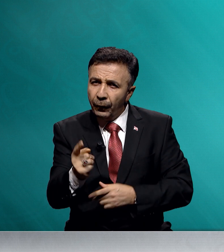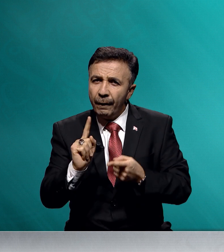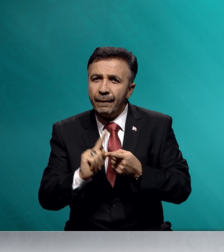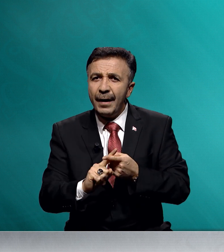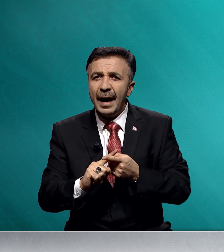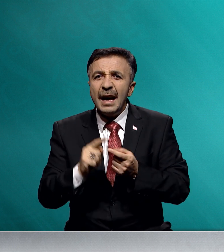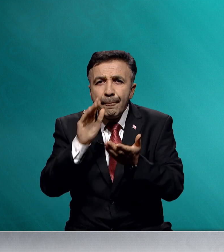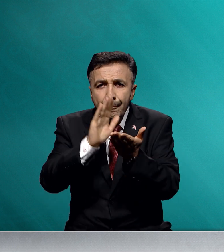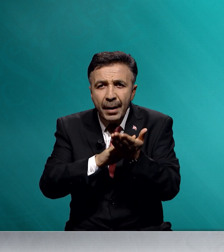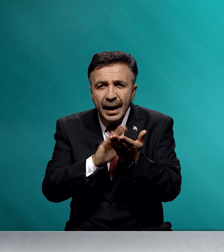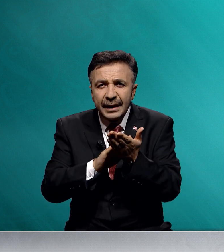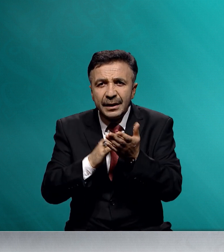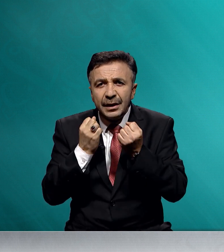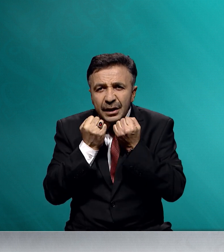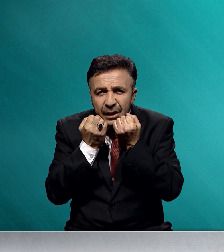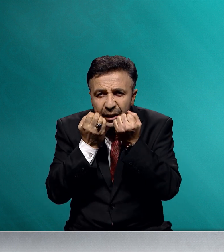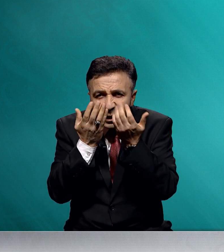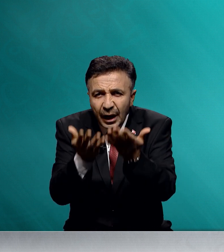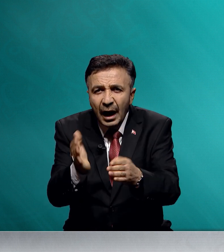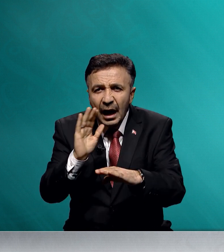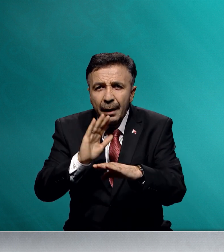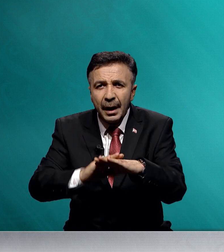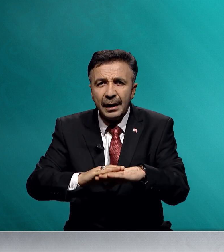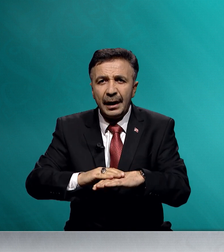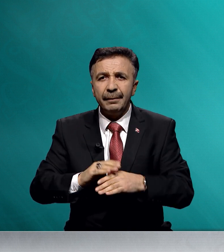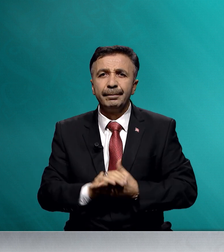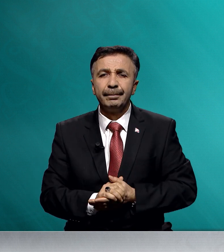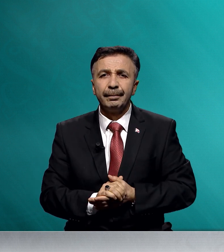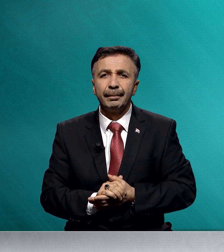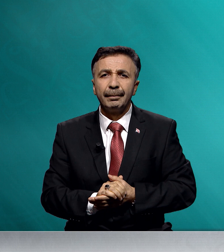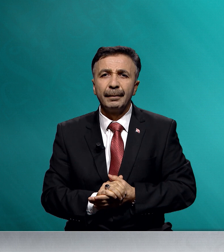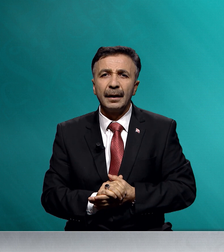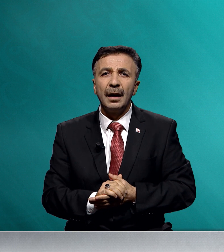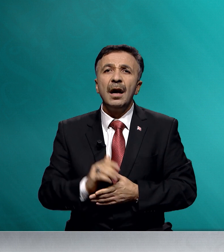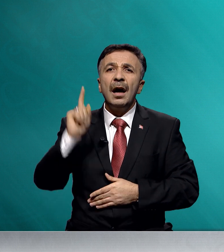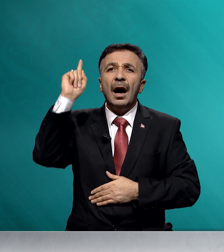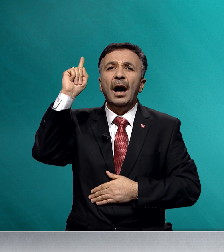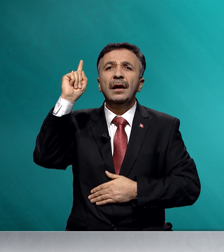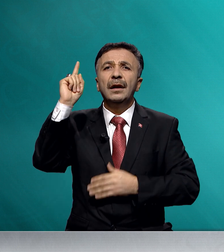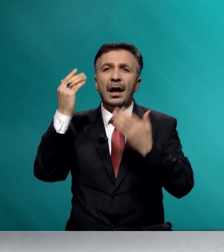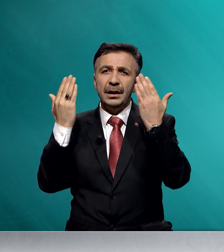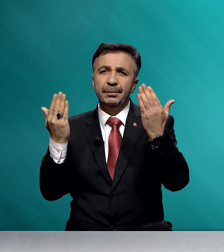ve bereketini ikram eyle. Allah'ım